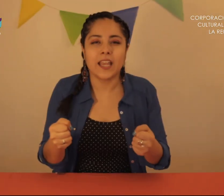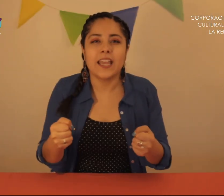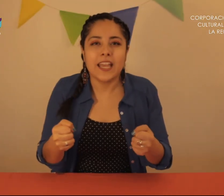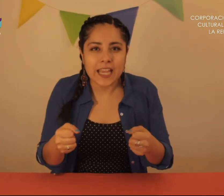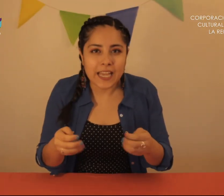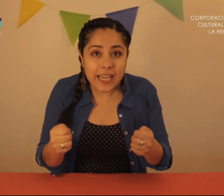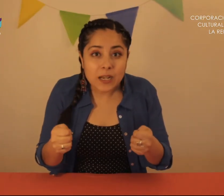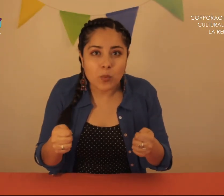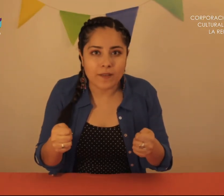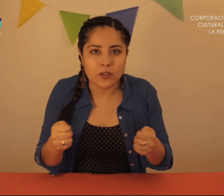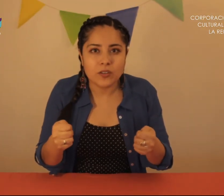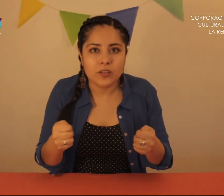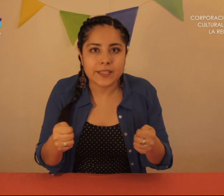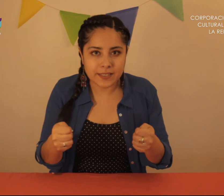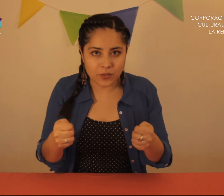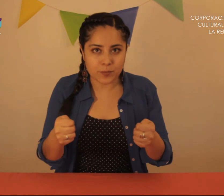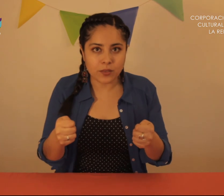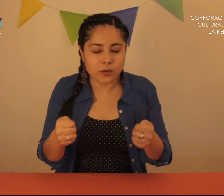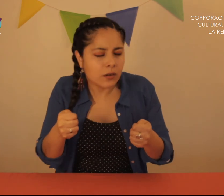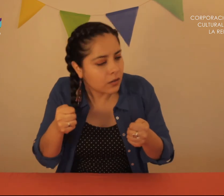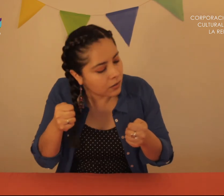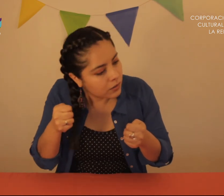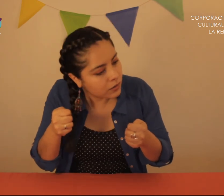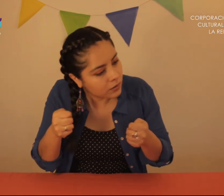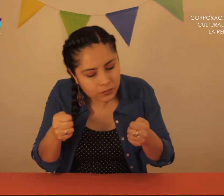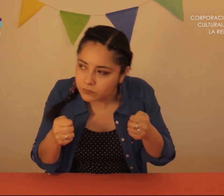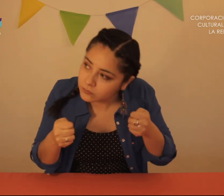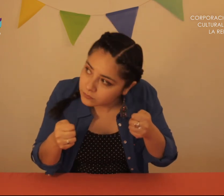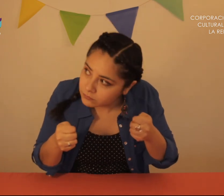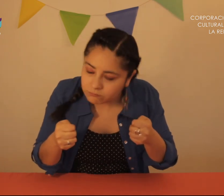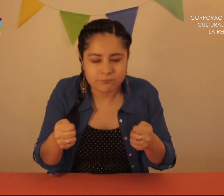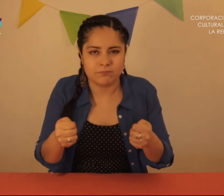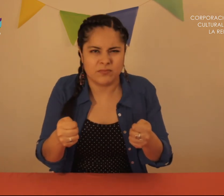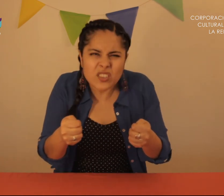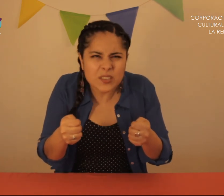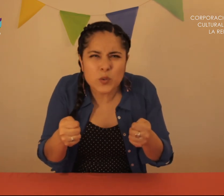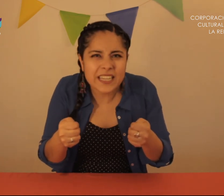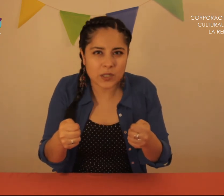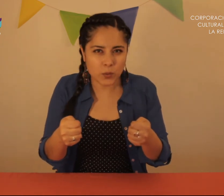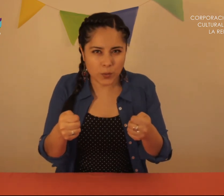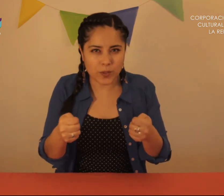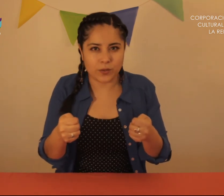El pueblo está dormido No se escucha ningún ruido